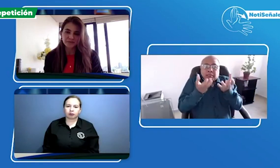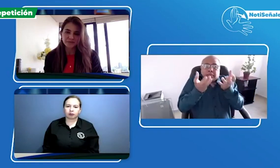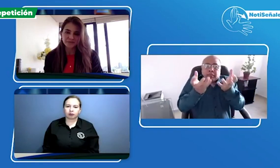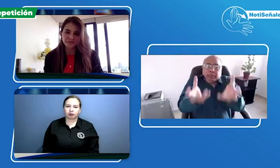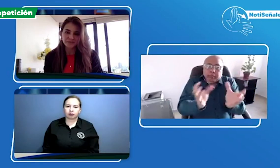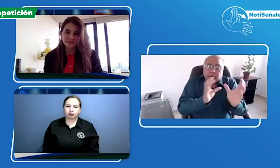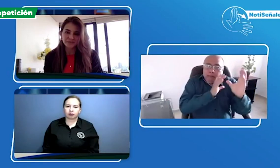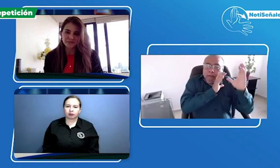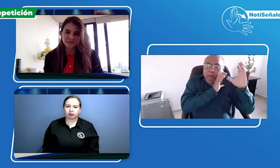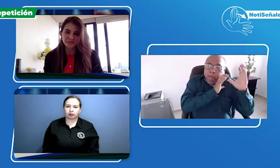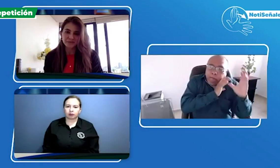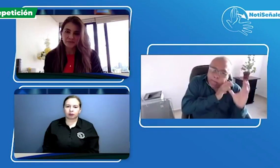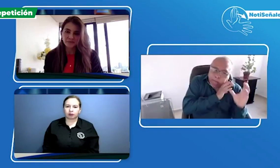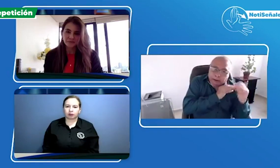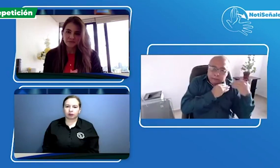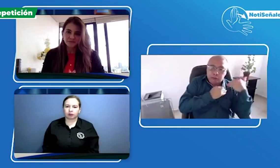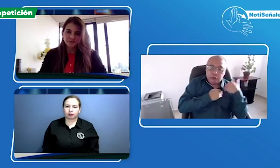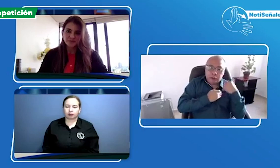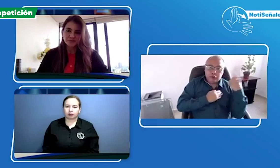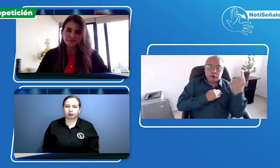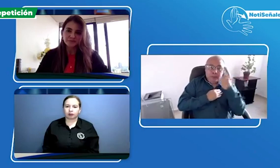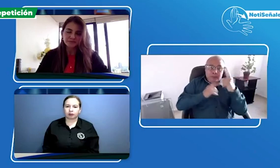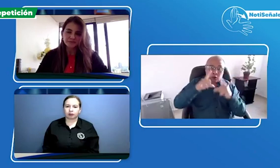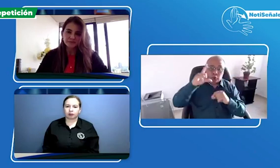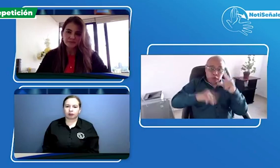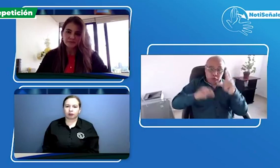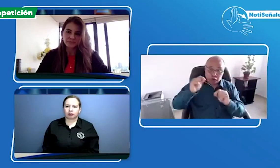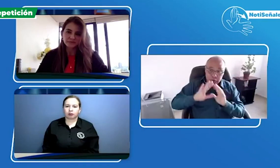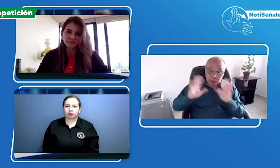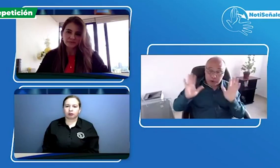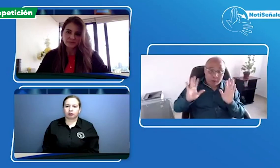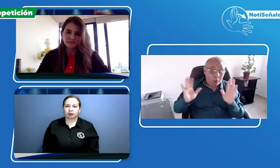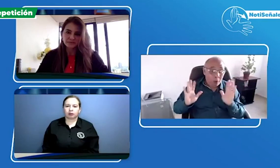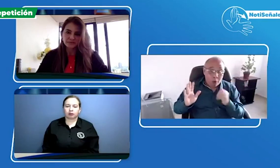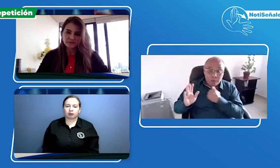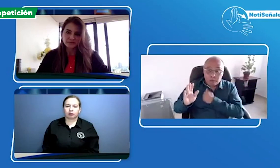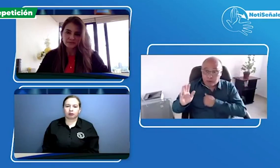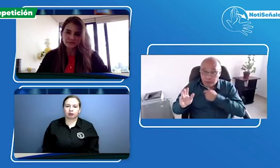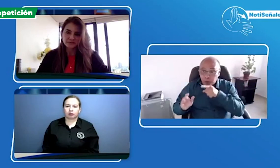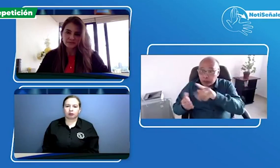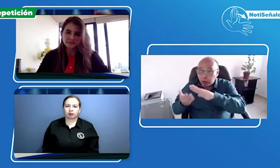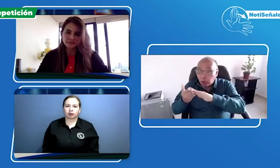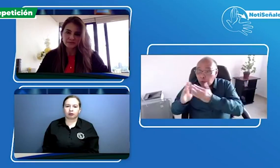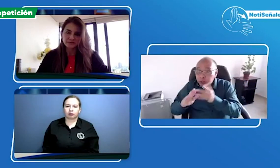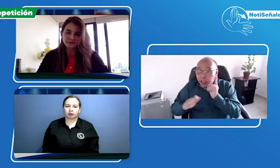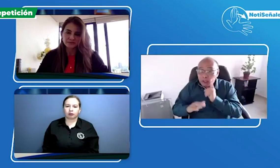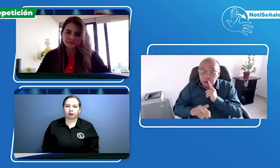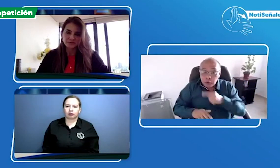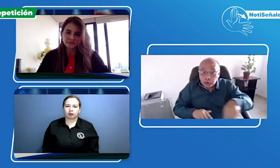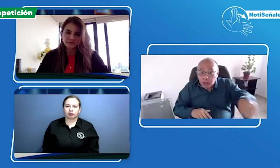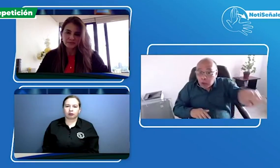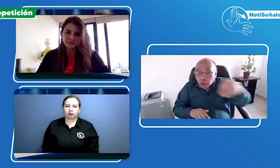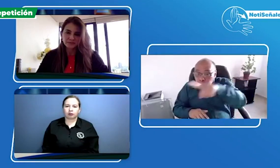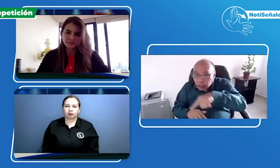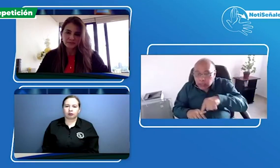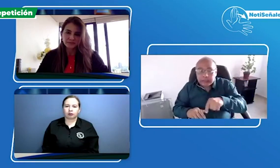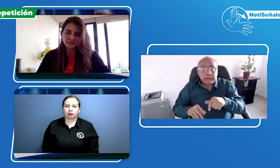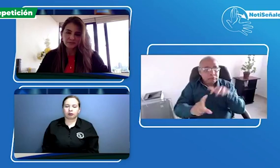de la accesibilidad a veces uno piensa que toda la carga se le da enteramente esa a la entidad por ejemplo en este caso a